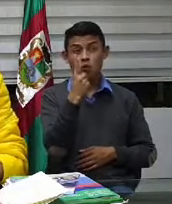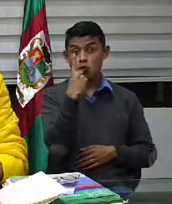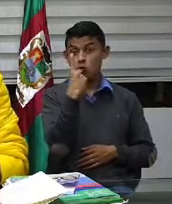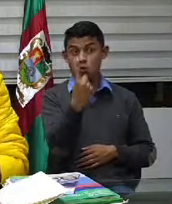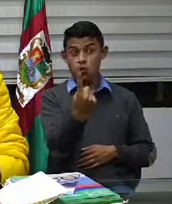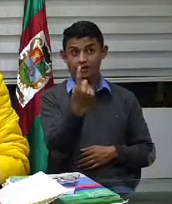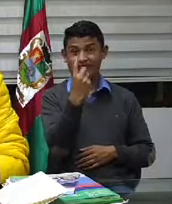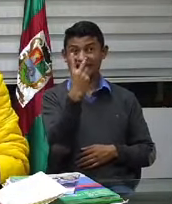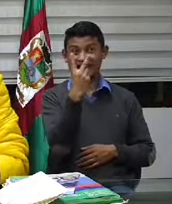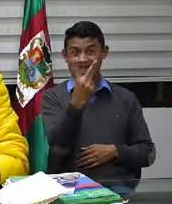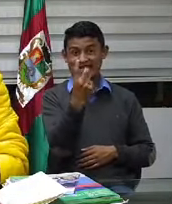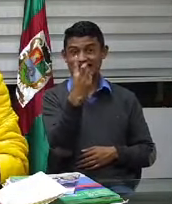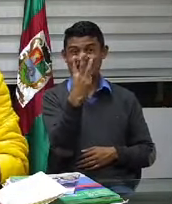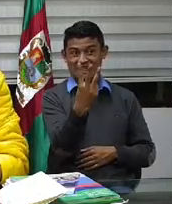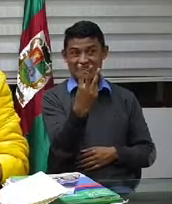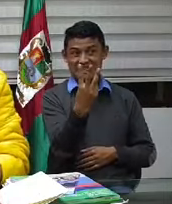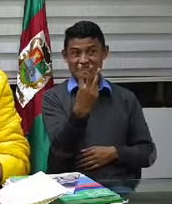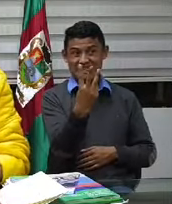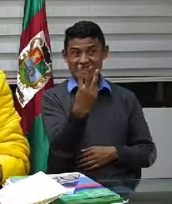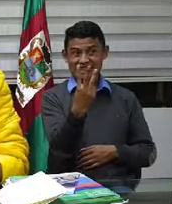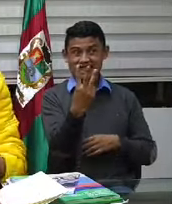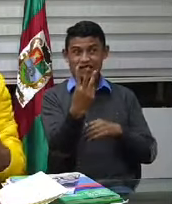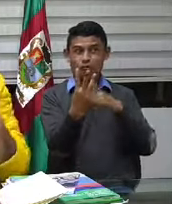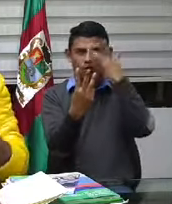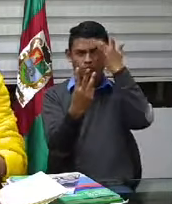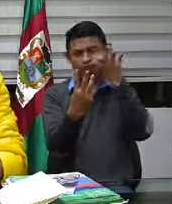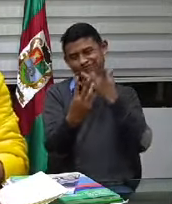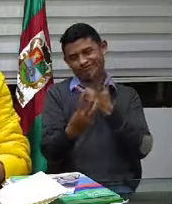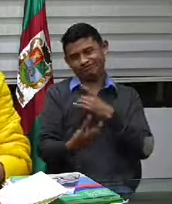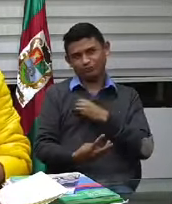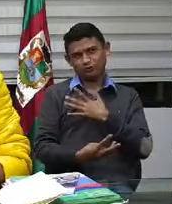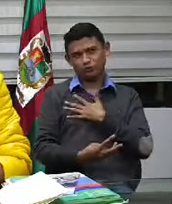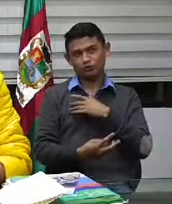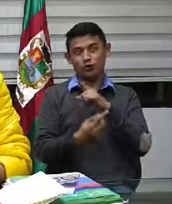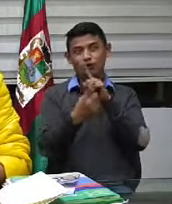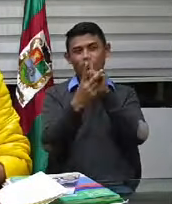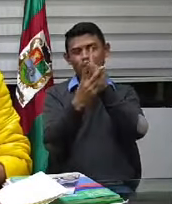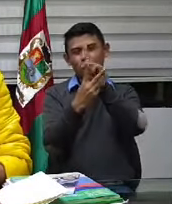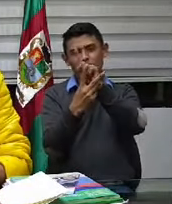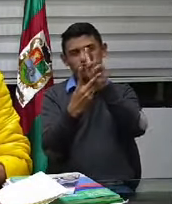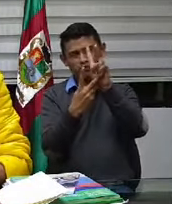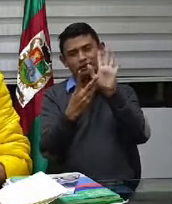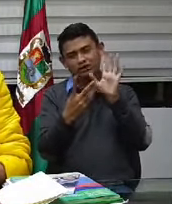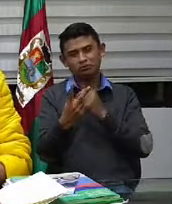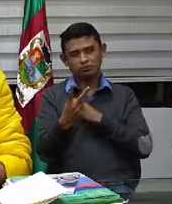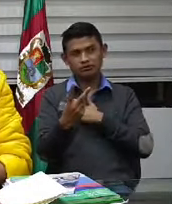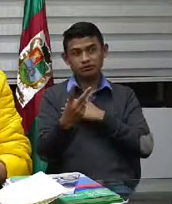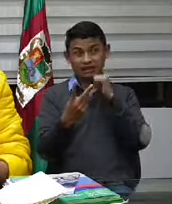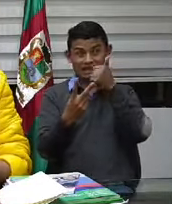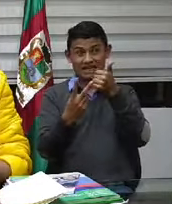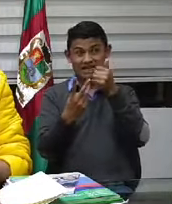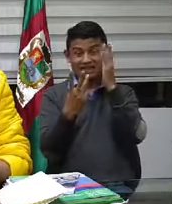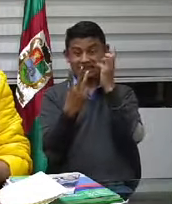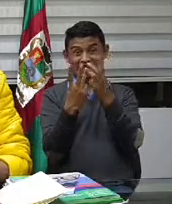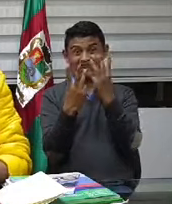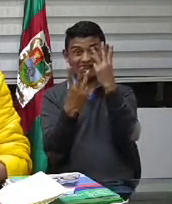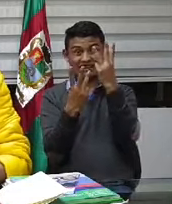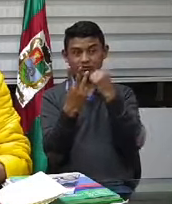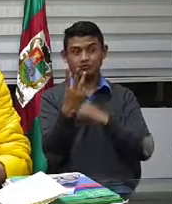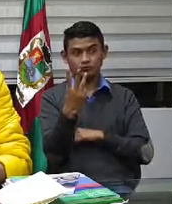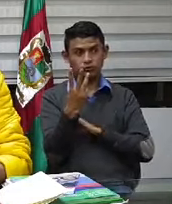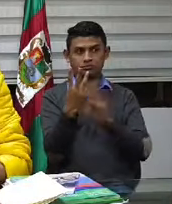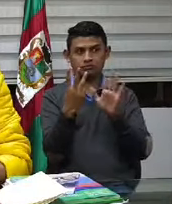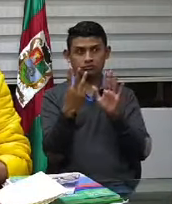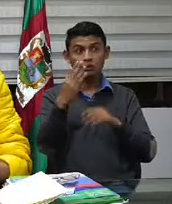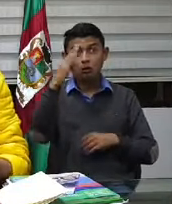pero que el 1 y el 2 mañana pues mañana van a estar digamos que protegidos en esta transición decidir las autoridades de policía